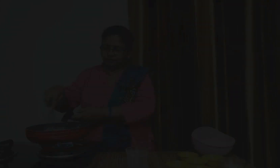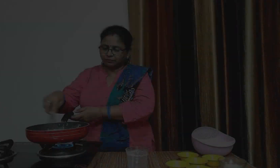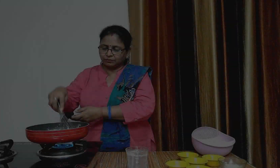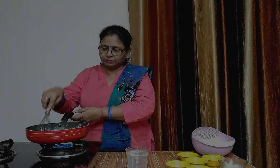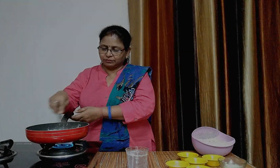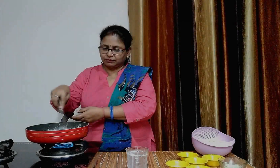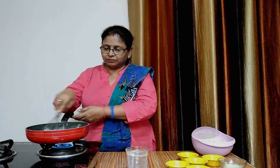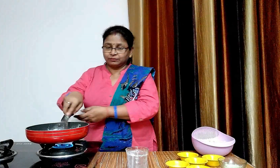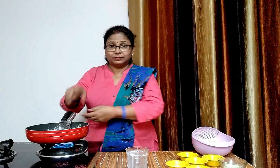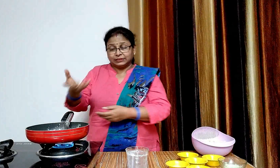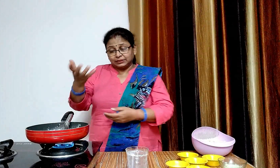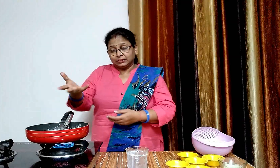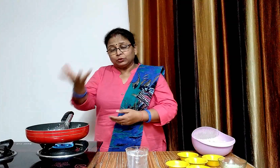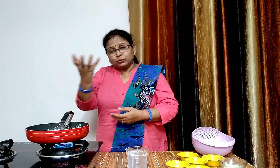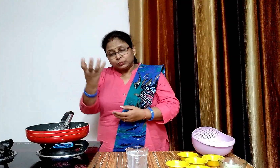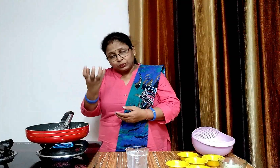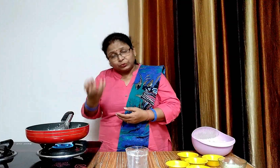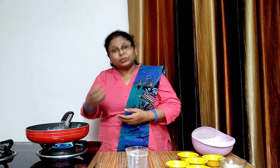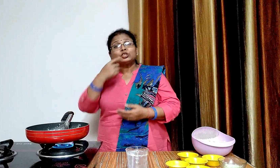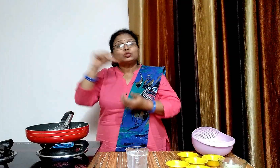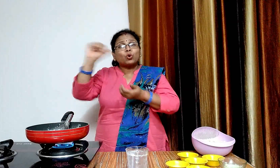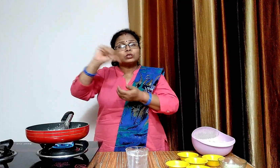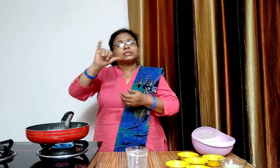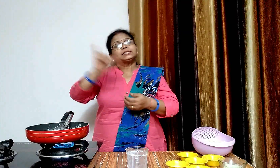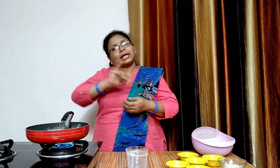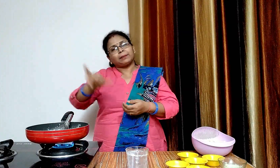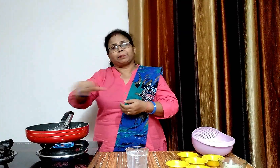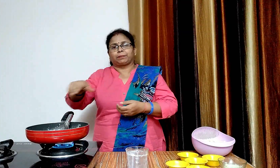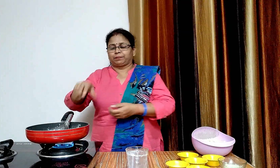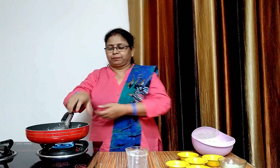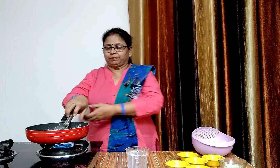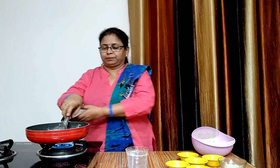इसे हमें जब तक चलाना है जब तक सौजय सा गाड़ा पनना आ जाएंगे